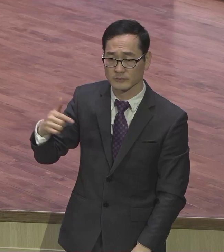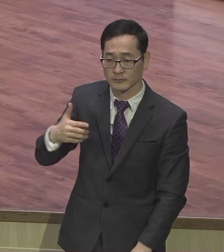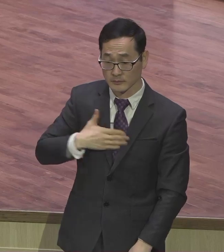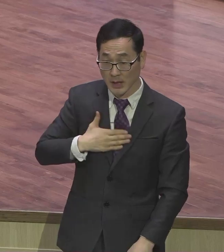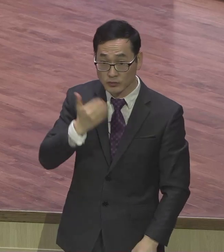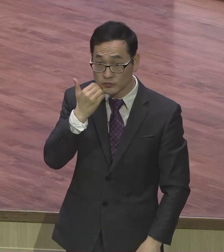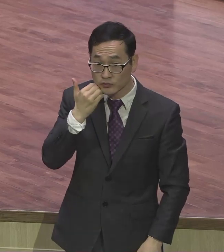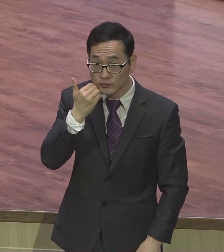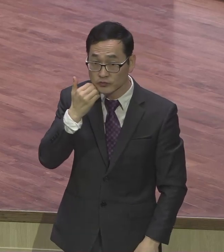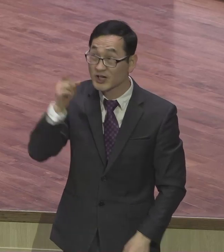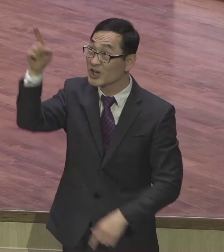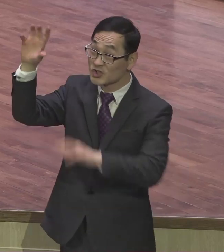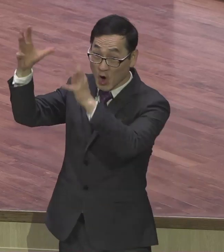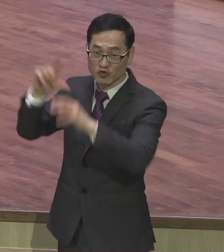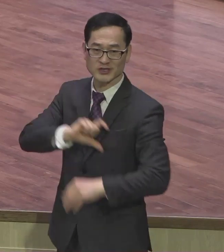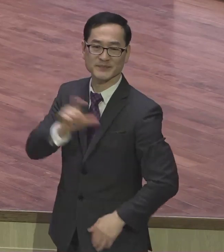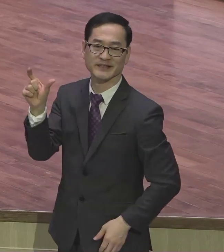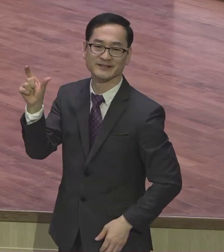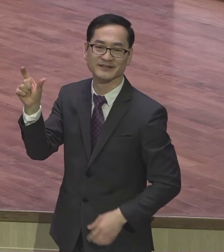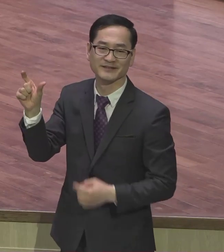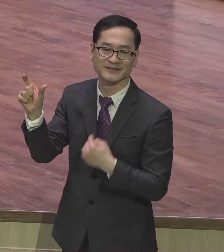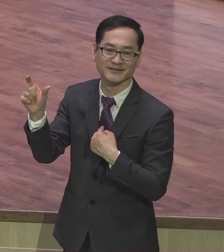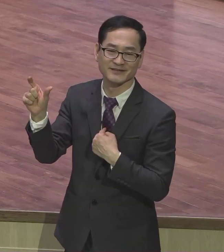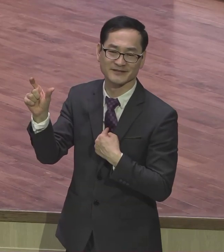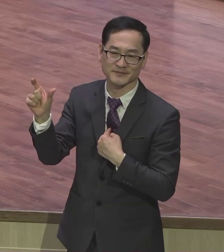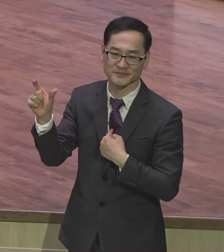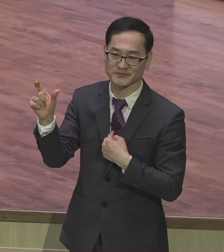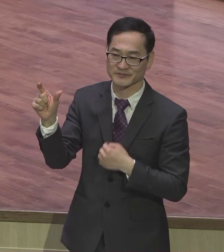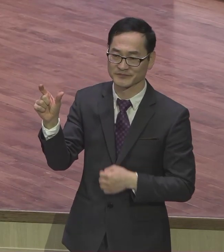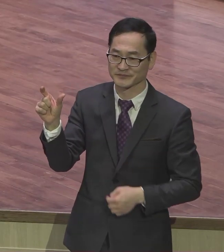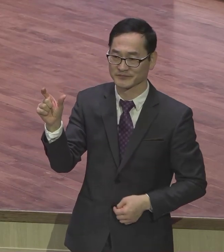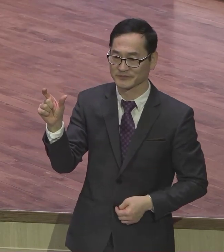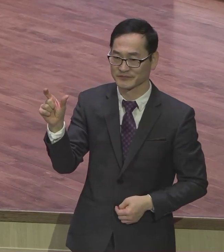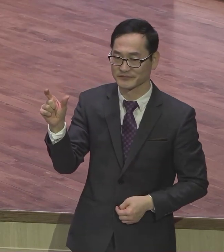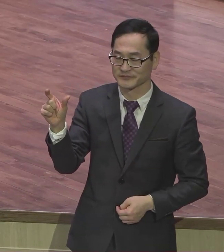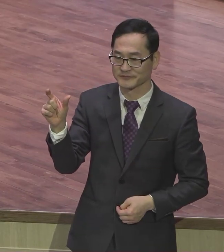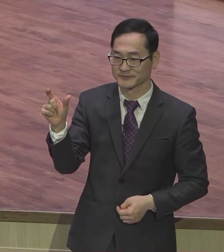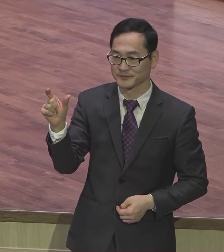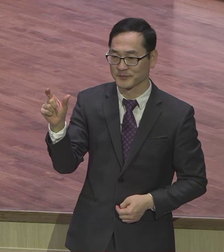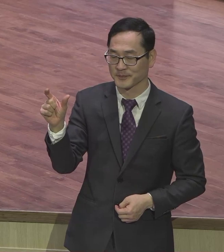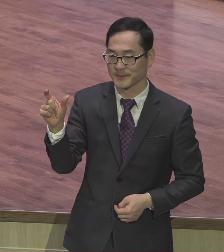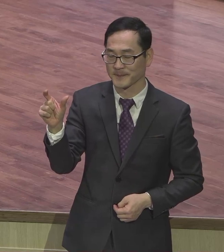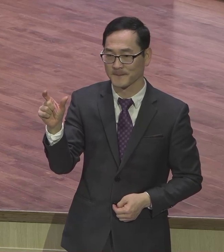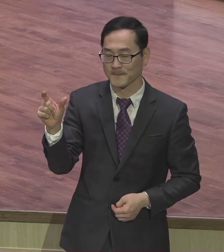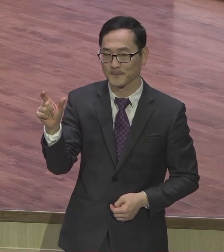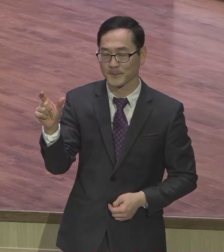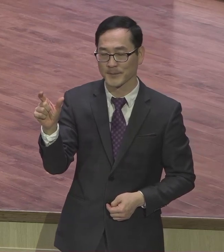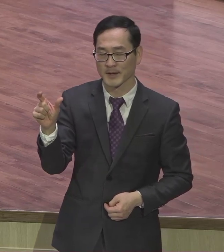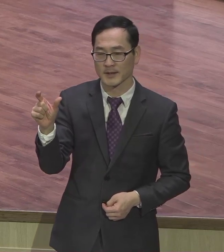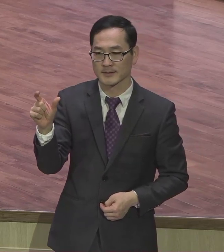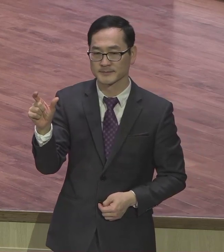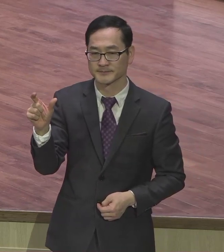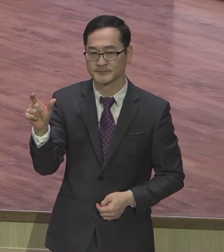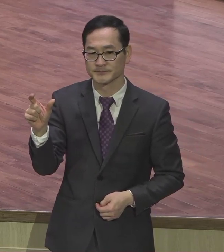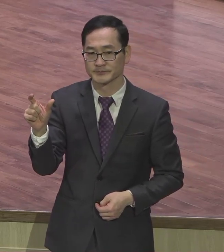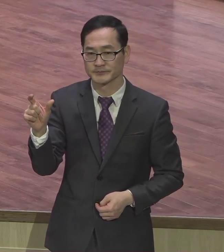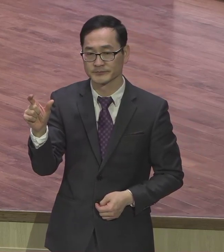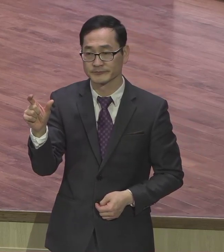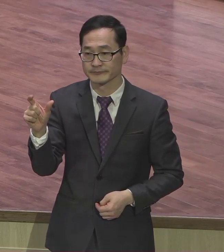천국시민권자에요 천국시민권자 그렇기 때문에 여러분은 이 말이